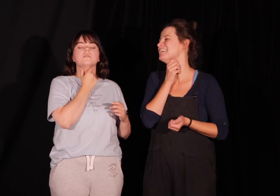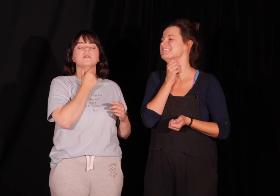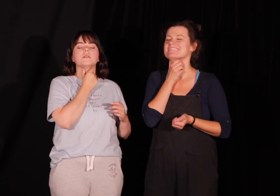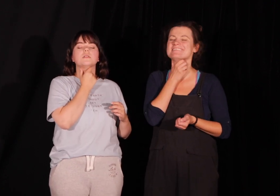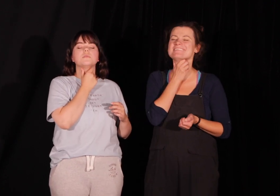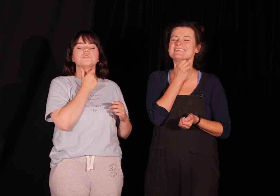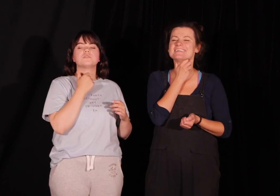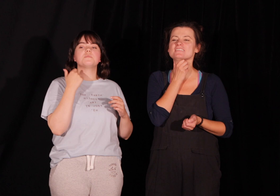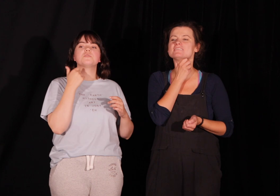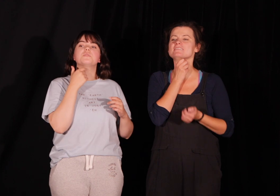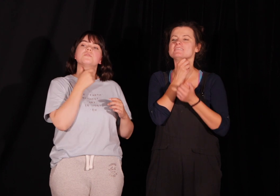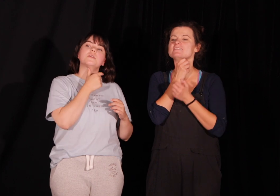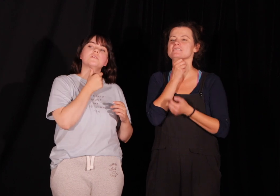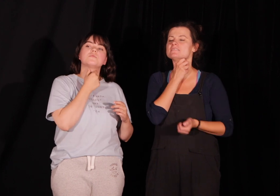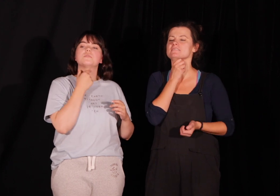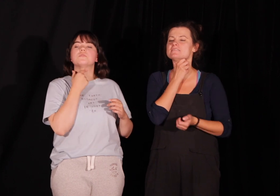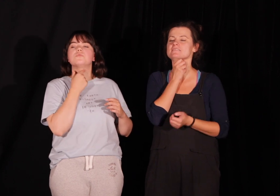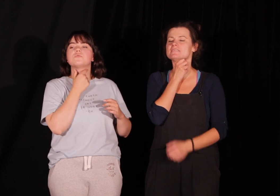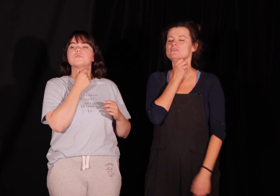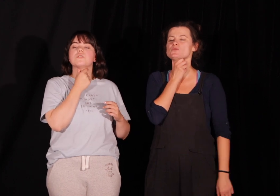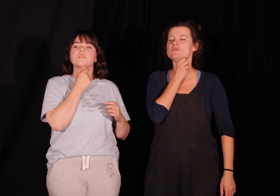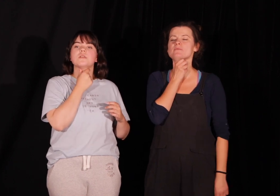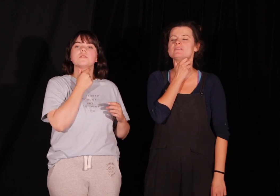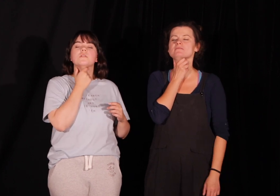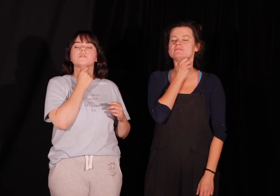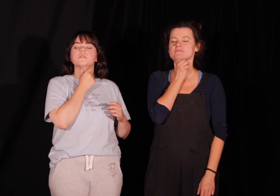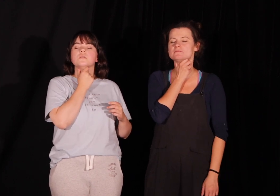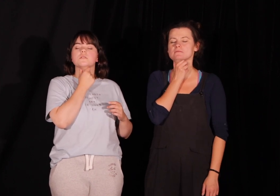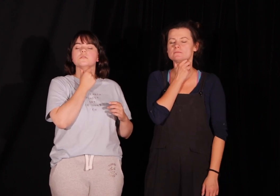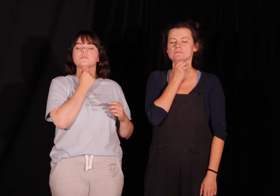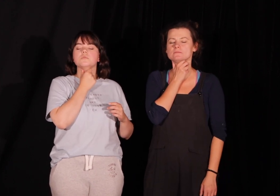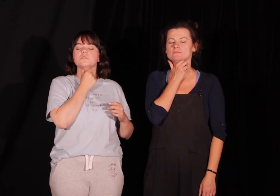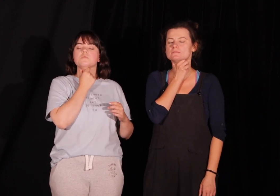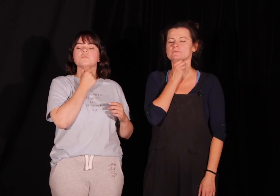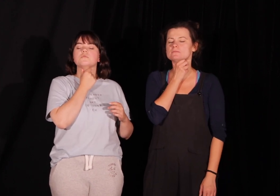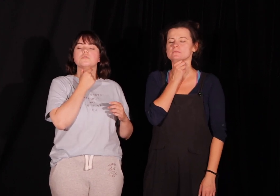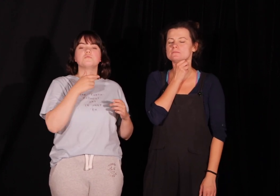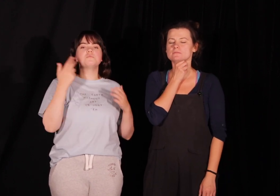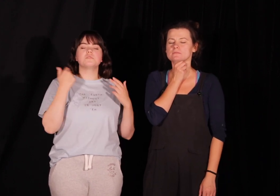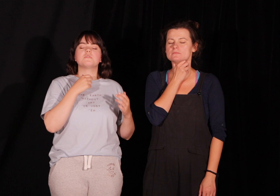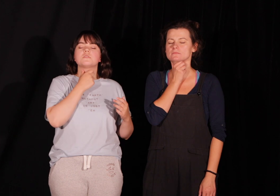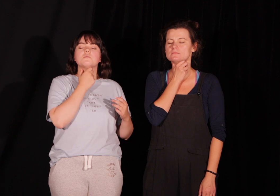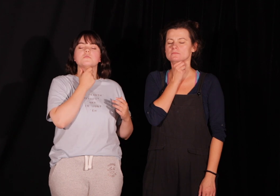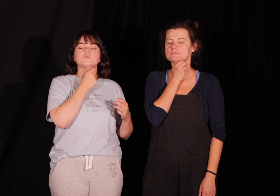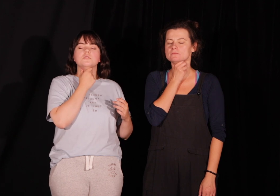Delikatnie przerzucamy sobie to na jedną, to na drugą stronę. Luzujemy. Żeby to sobie rozluźnić. Możemy sobie właśnie zamknąć oczy.